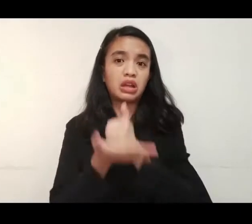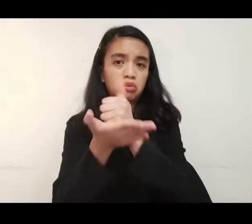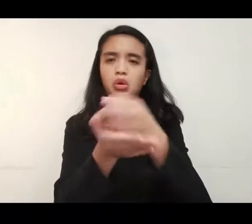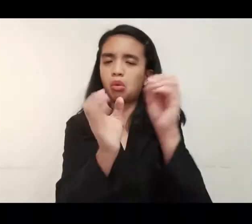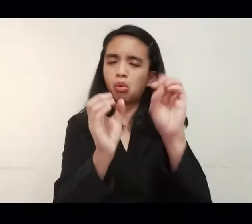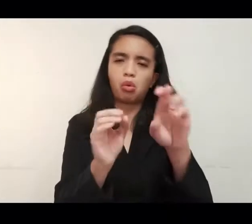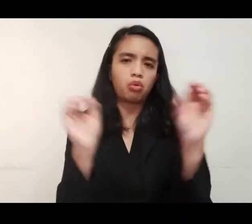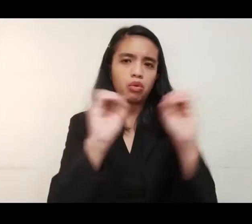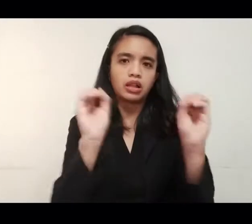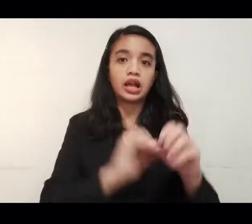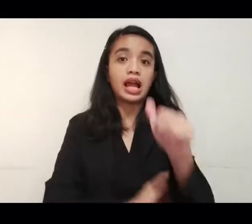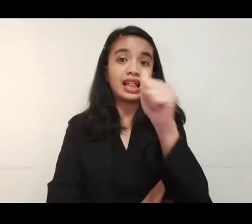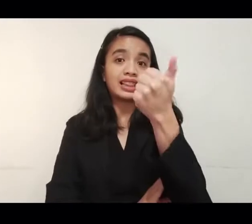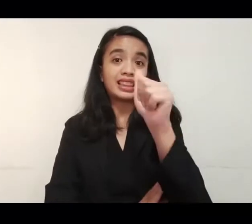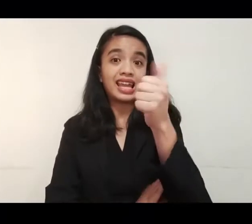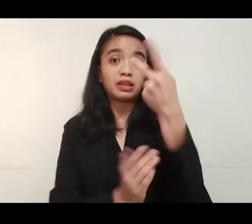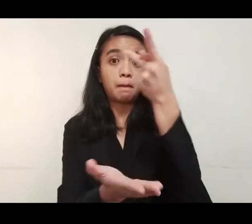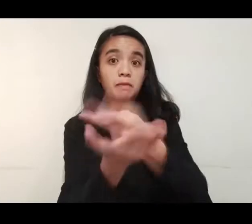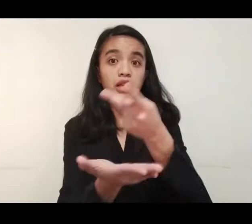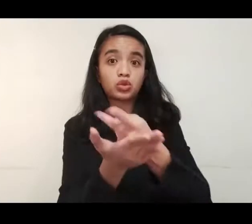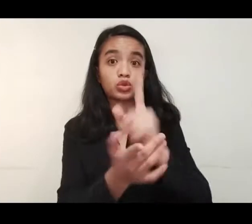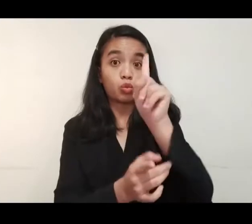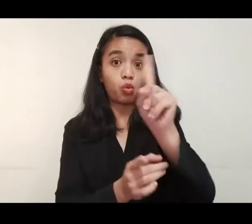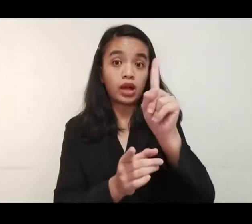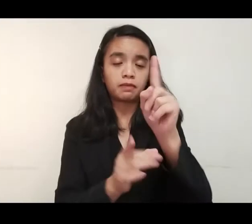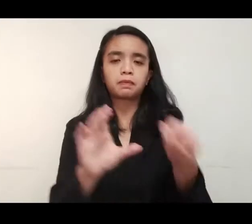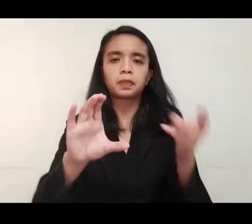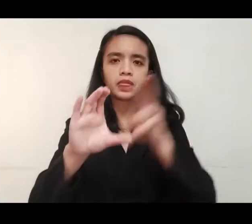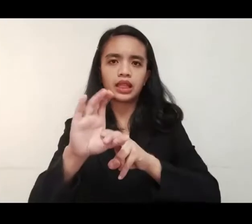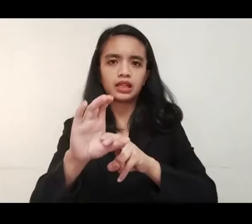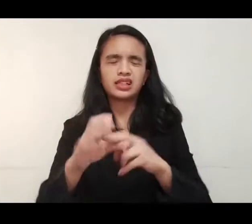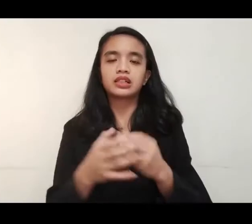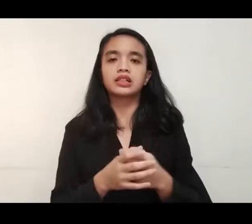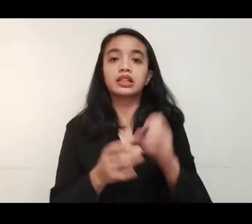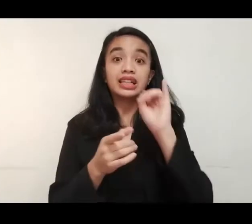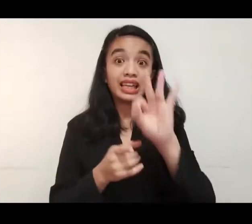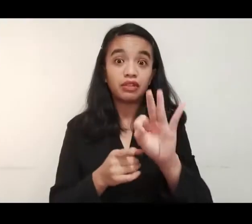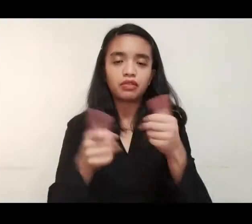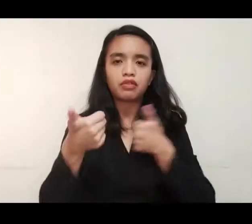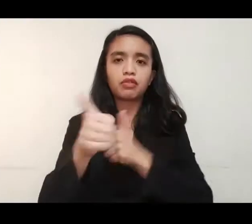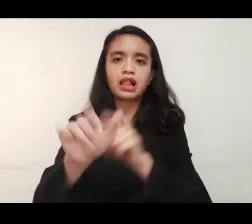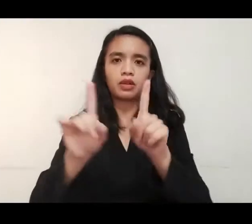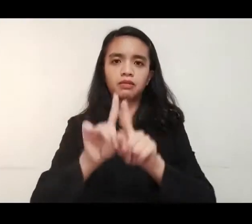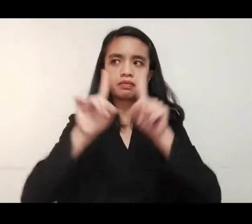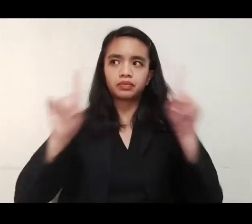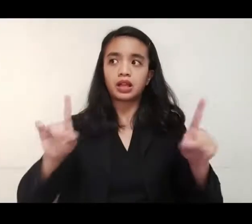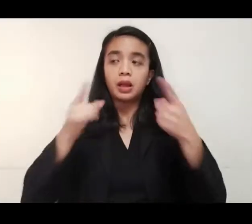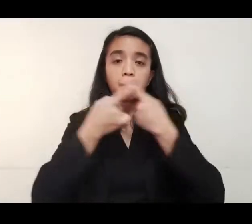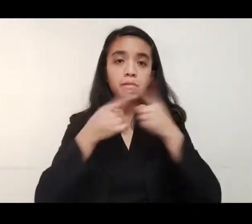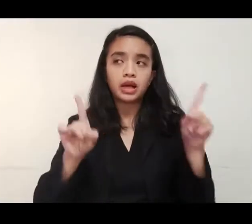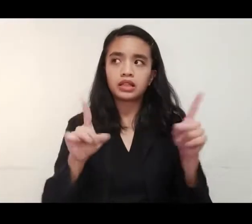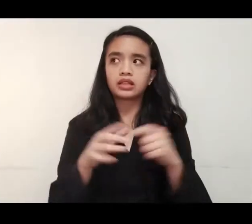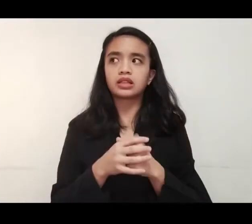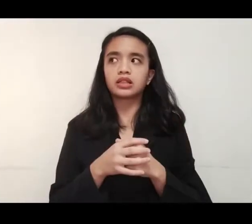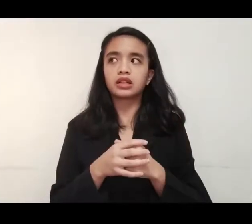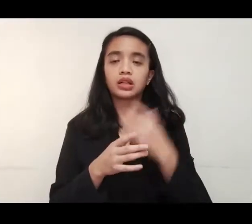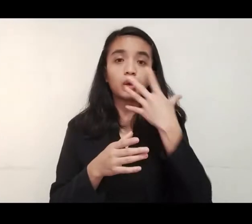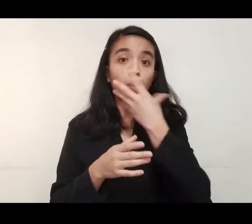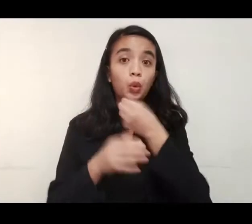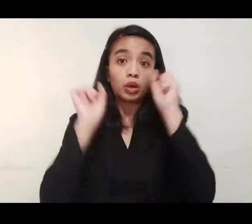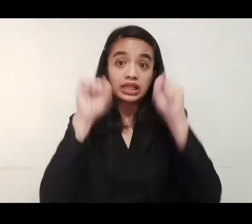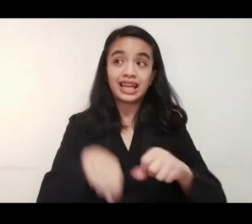10 piso ang pasahe para sa dalawang pasahero kung susundin ang social distancing sa mga kutsero. Pero...